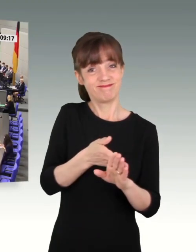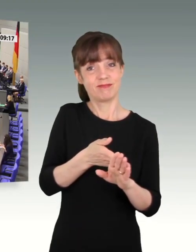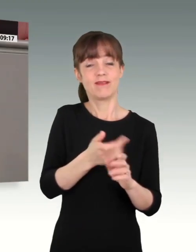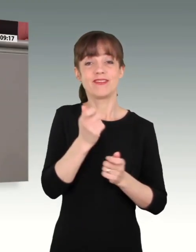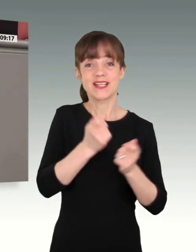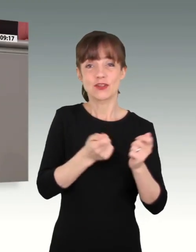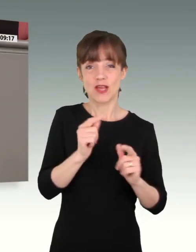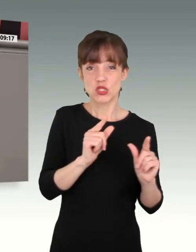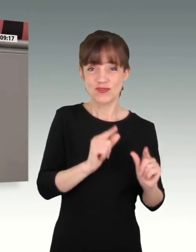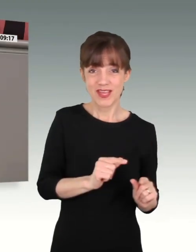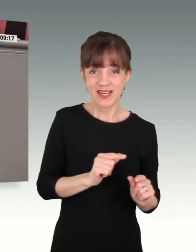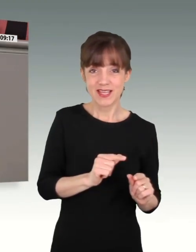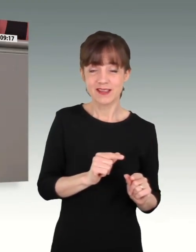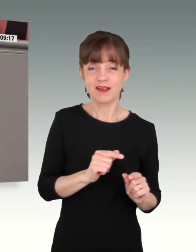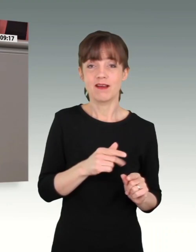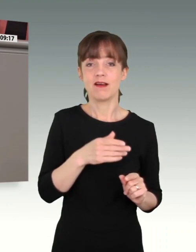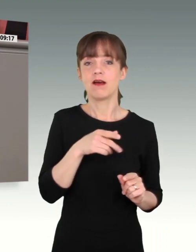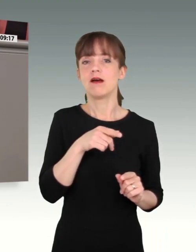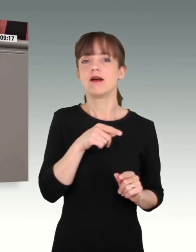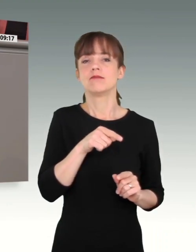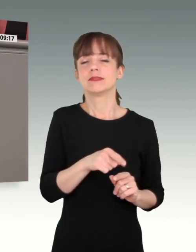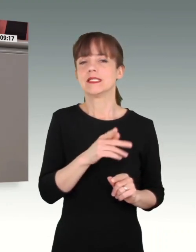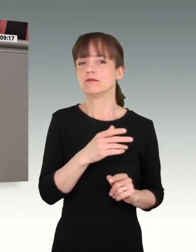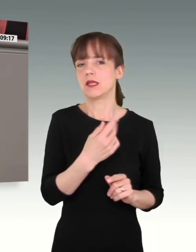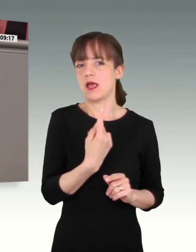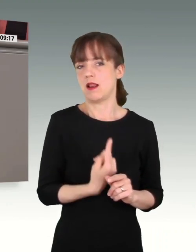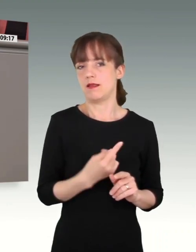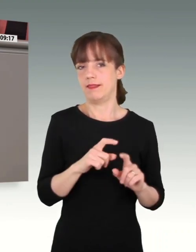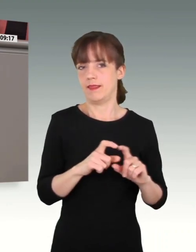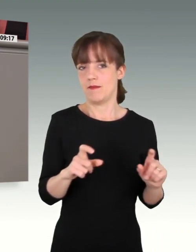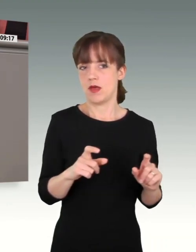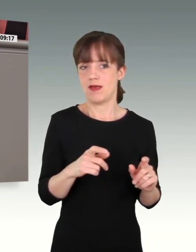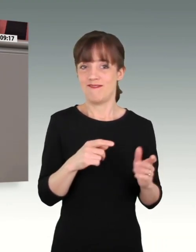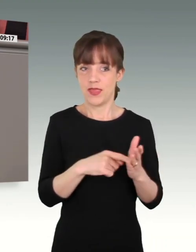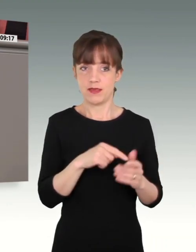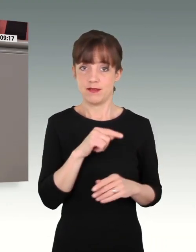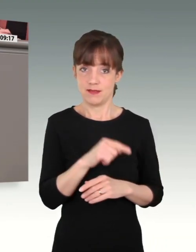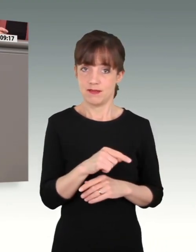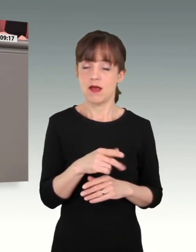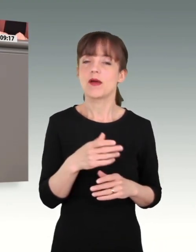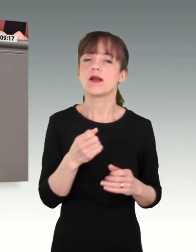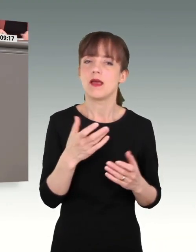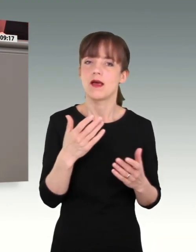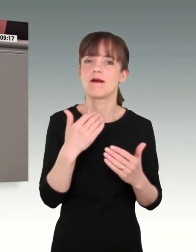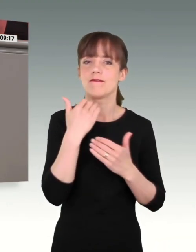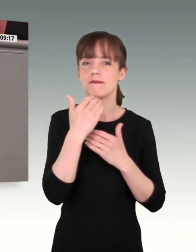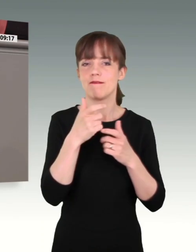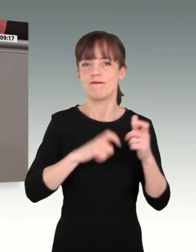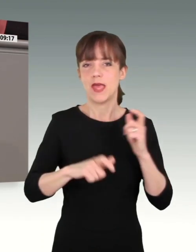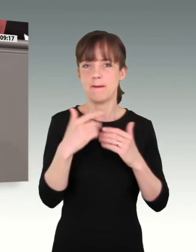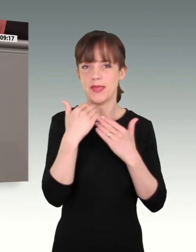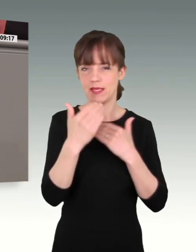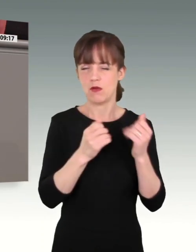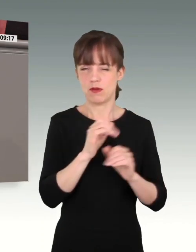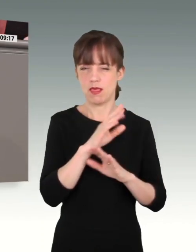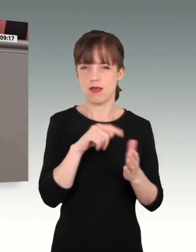die alleine steht einer besseren Bundeswehr nicht im Wege. Aber das macht der Wehrbericht auch sehr deutlich. Und